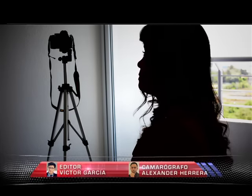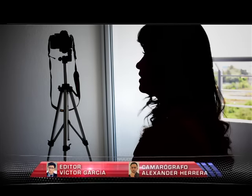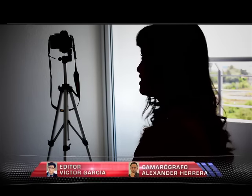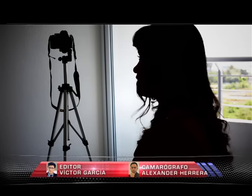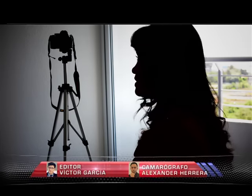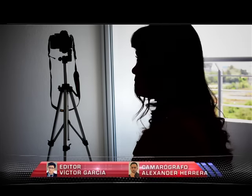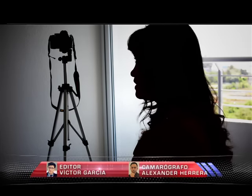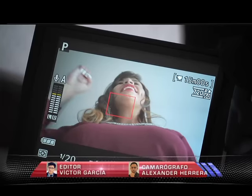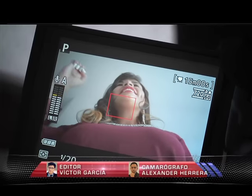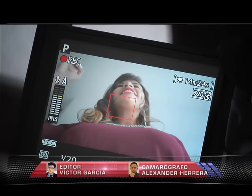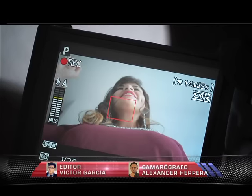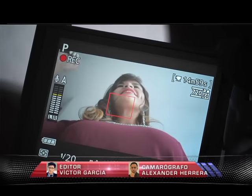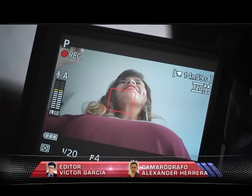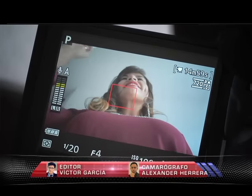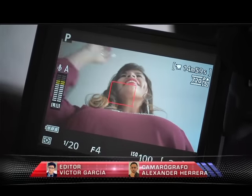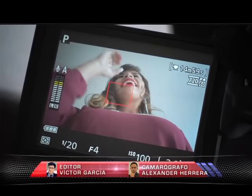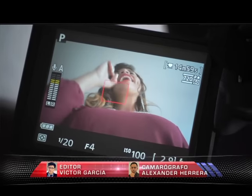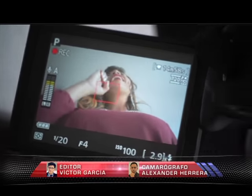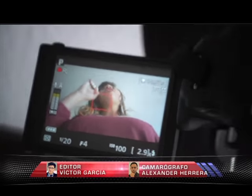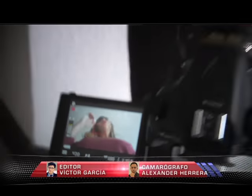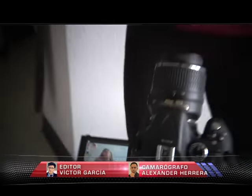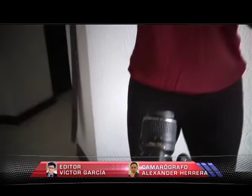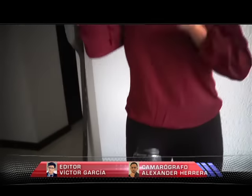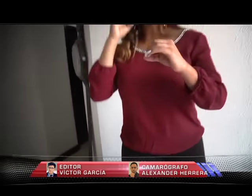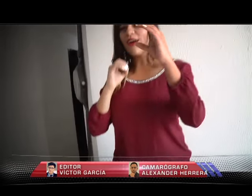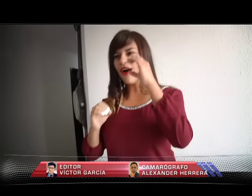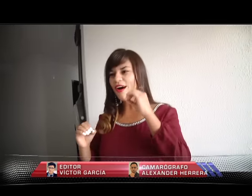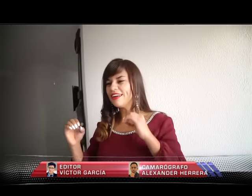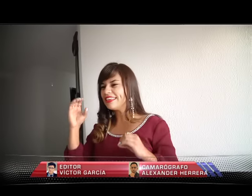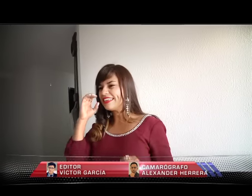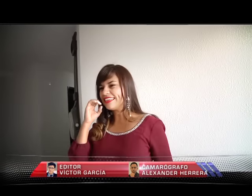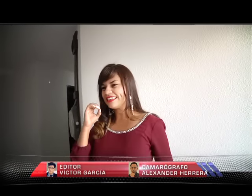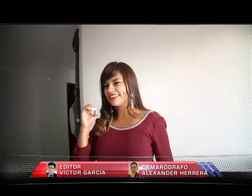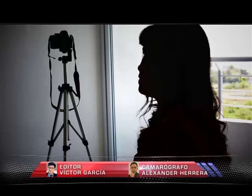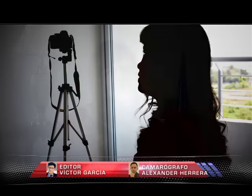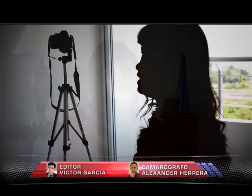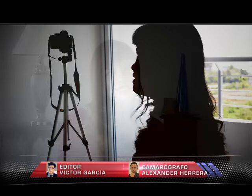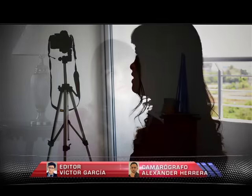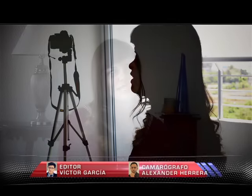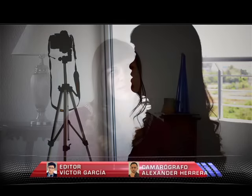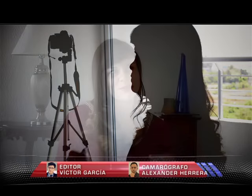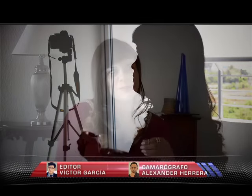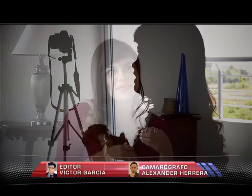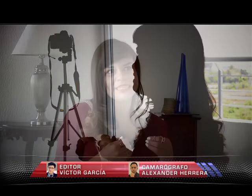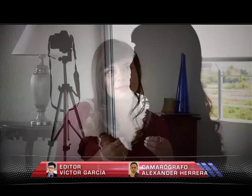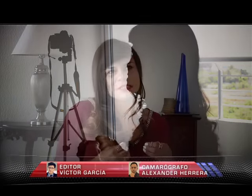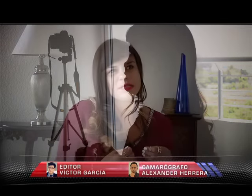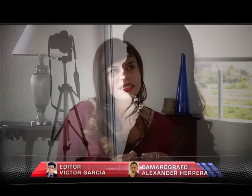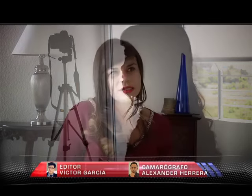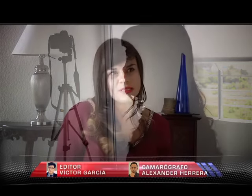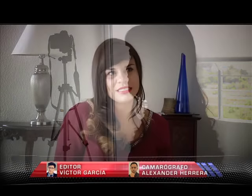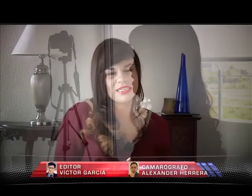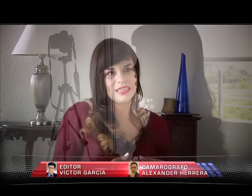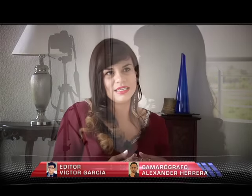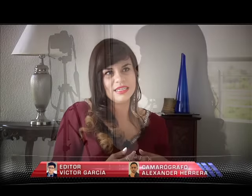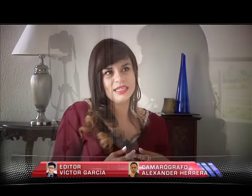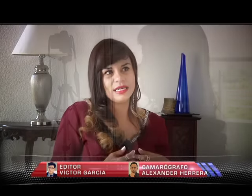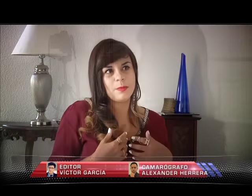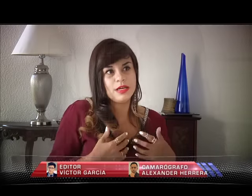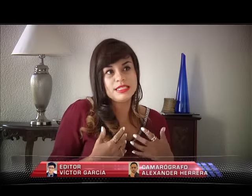apasione más que poder verte a ti, que eres una persona oyente, que tú veas mis videos y que puedas